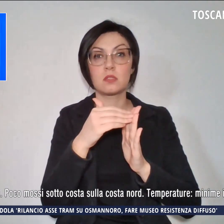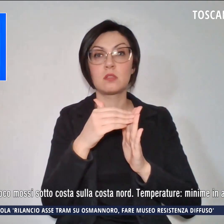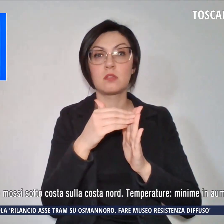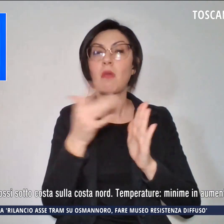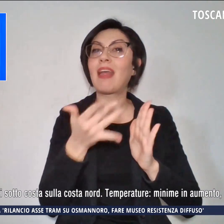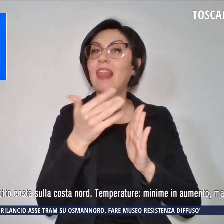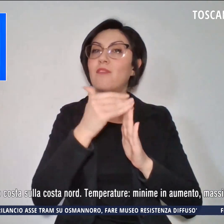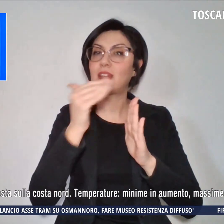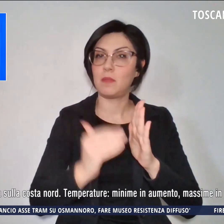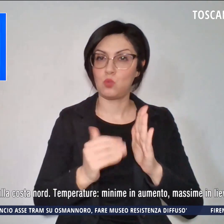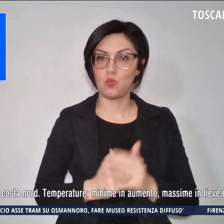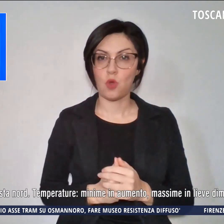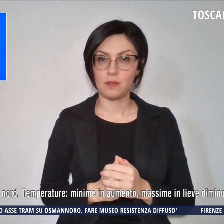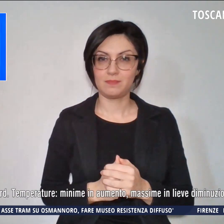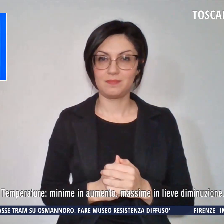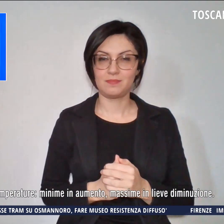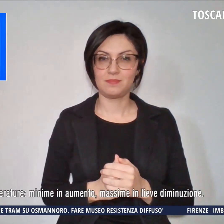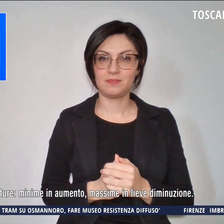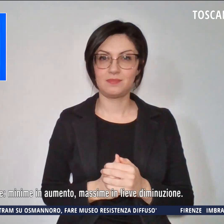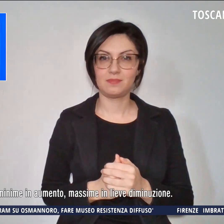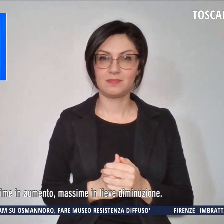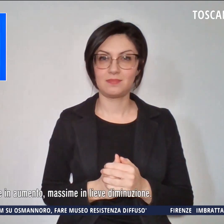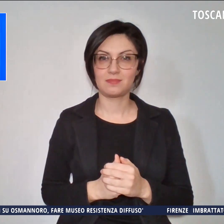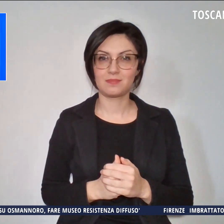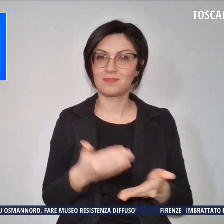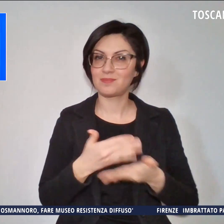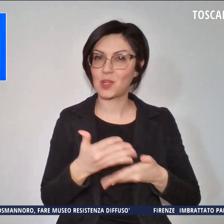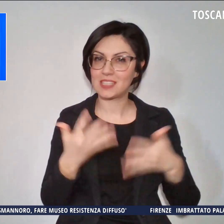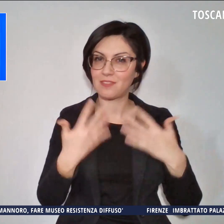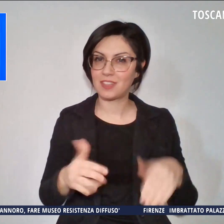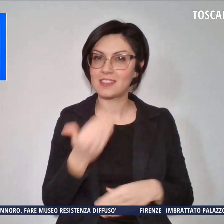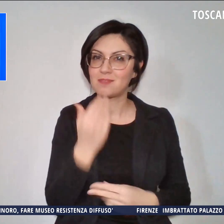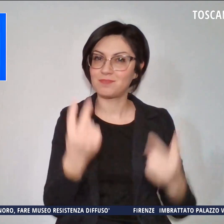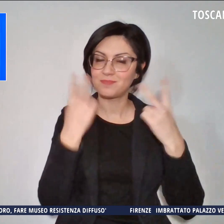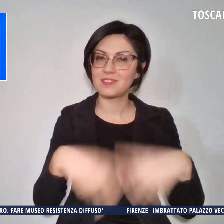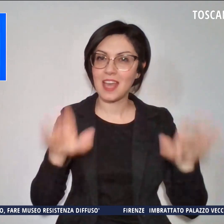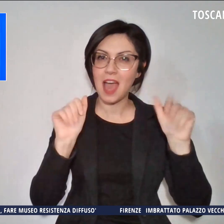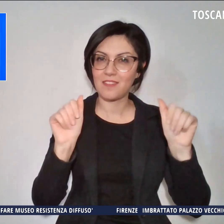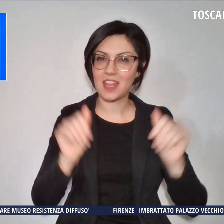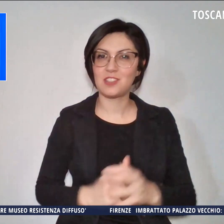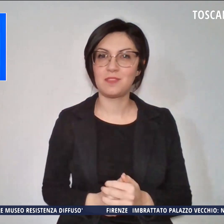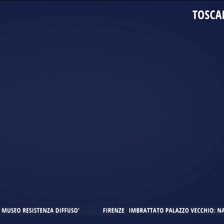diminuzione. È tutto per questa sera, grazie per averci seguiti, arrivederci.